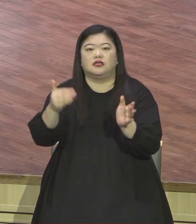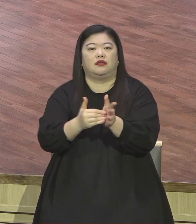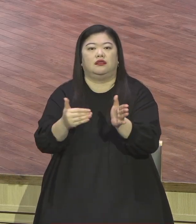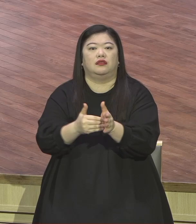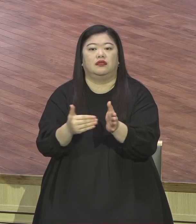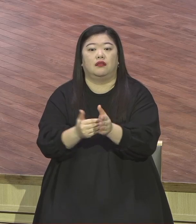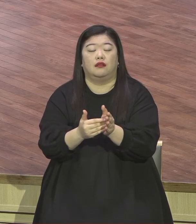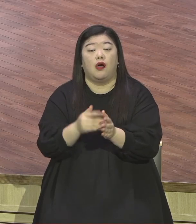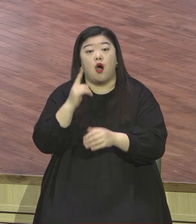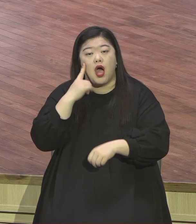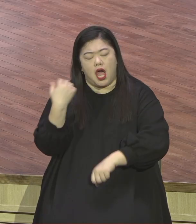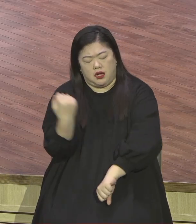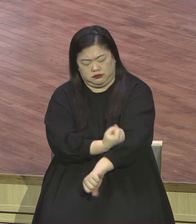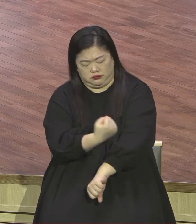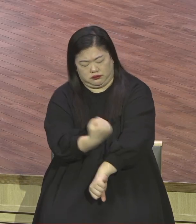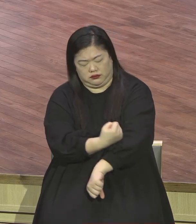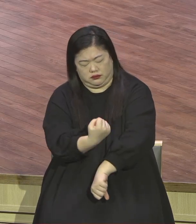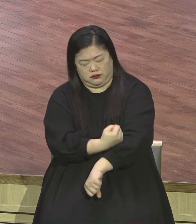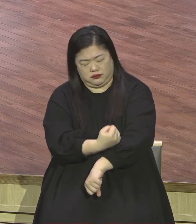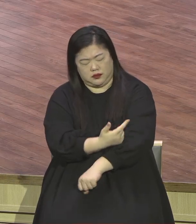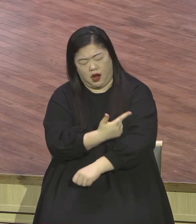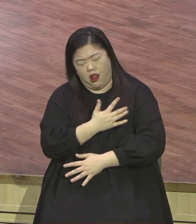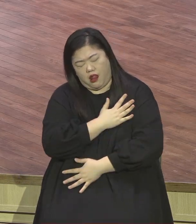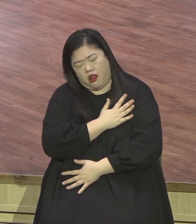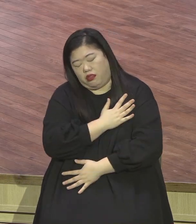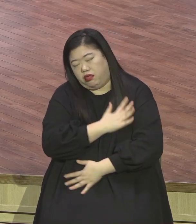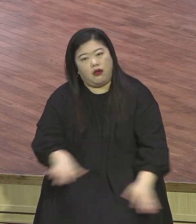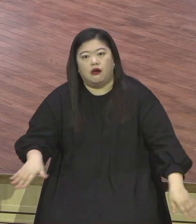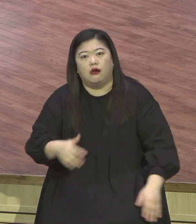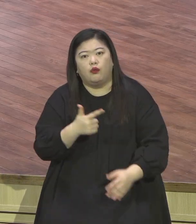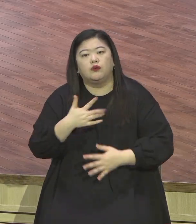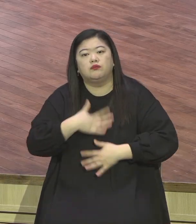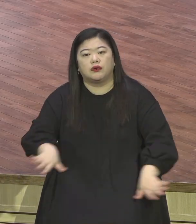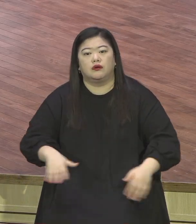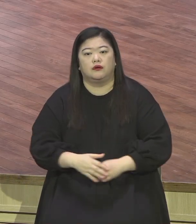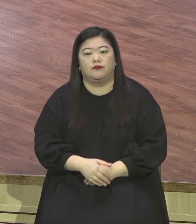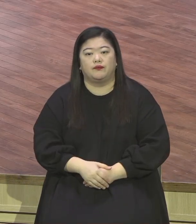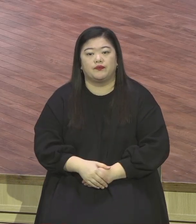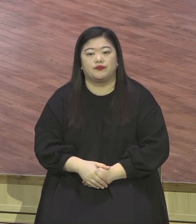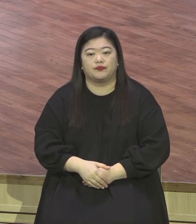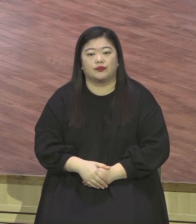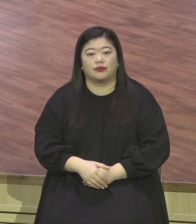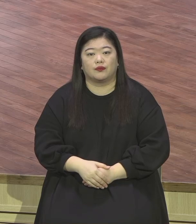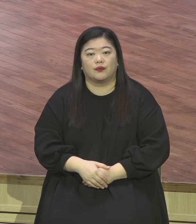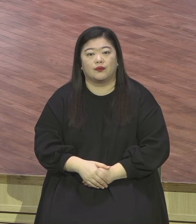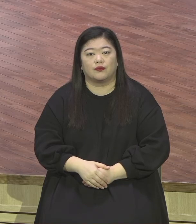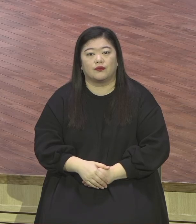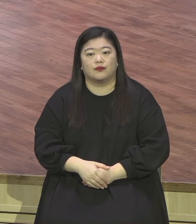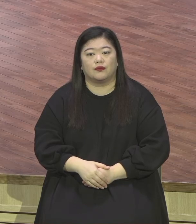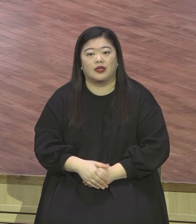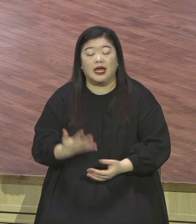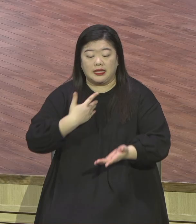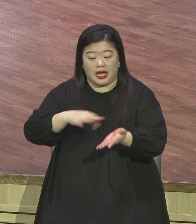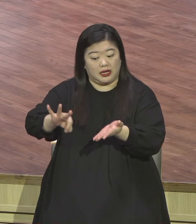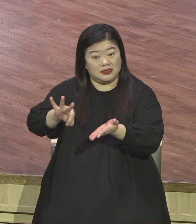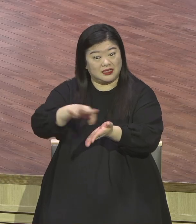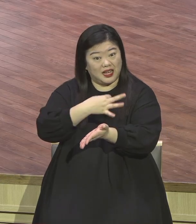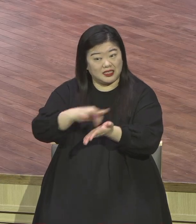전부 다 한 해 두 번 안에 딱 두 번에 2년 한 게 뭐냐 재정부장 재정 재정부장 하면서 딱 그건 어쩔 수